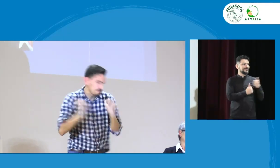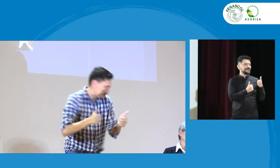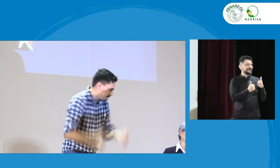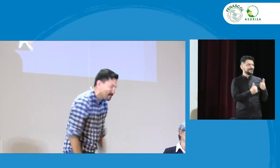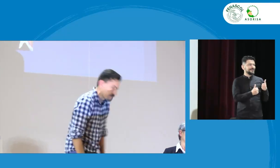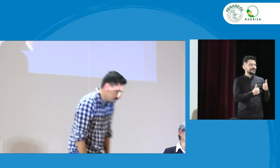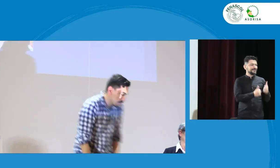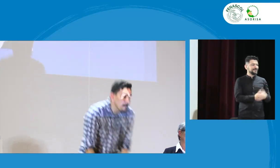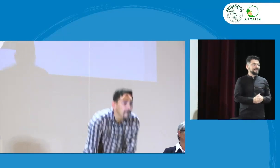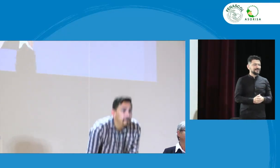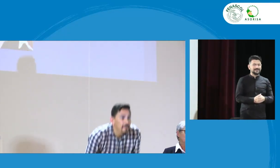entregó.